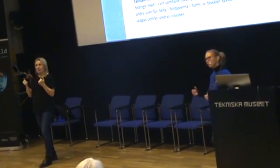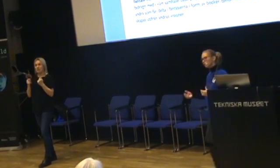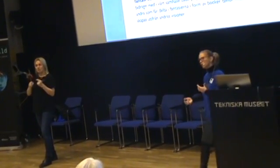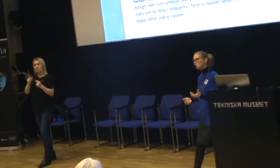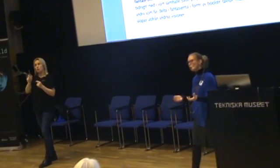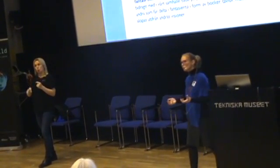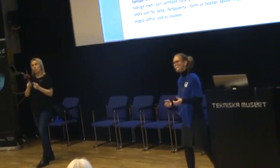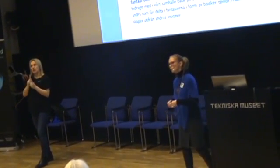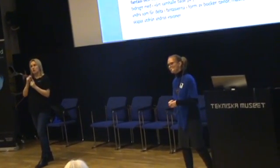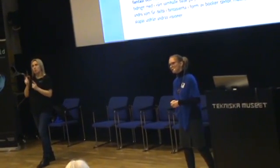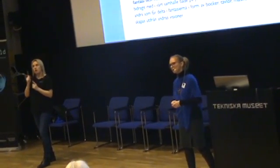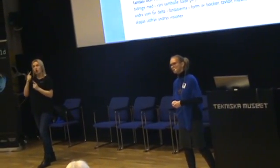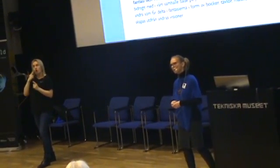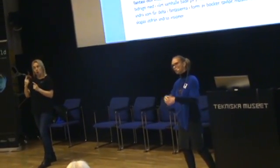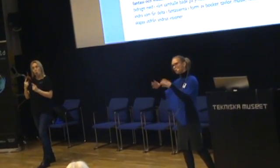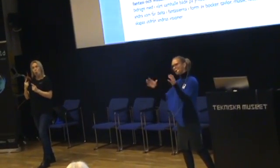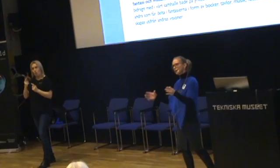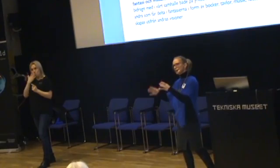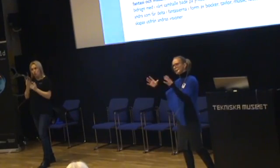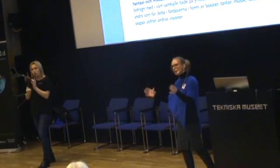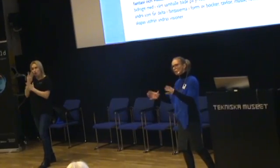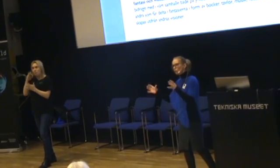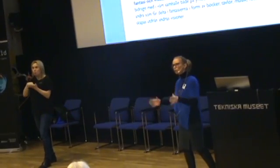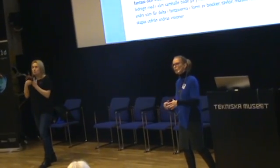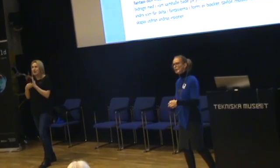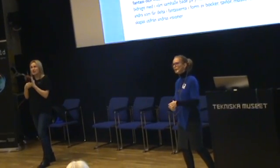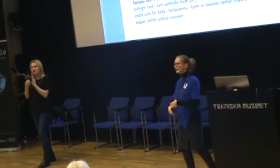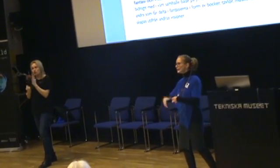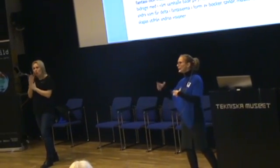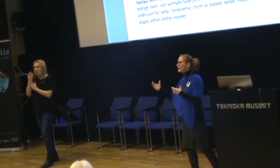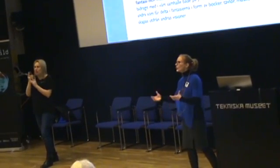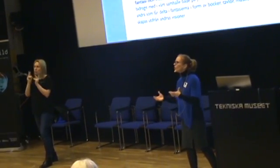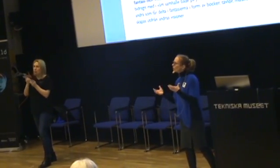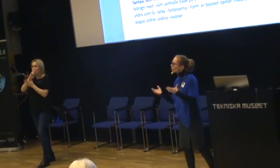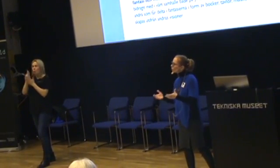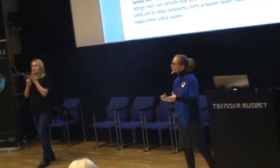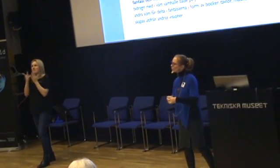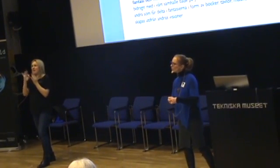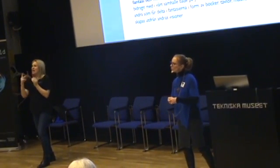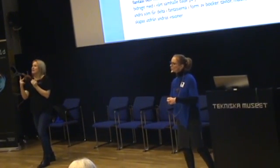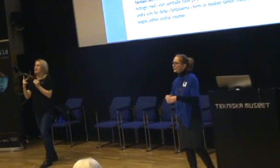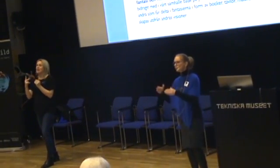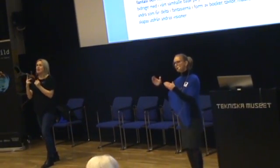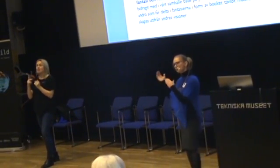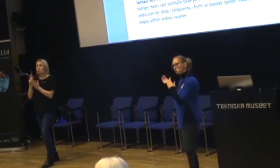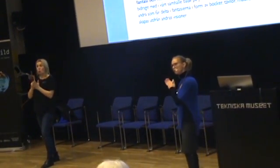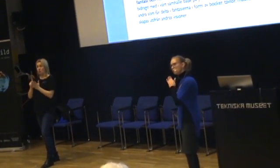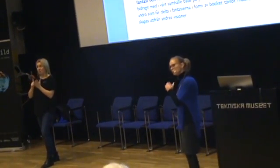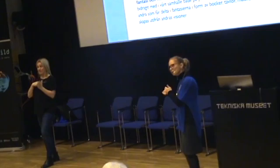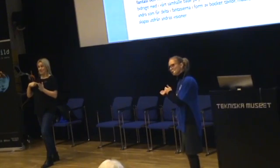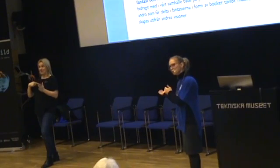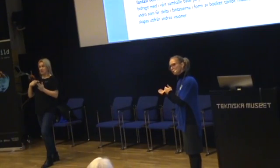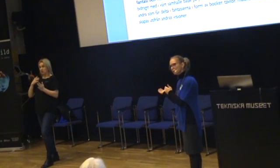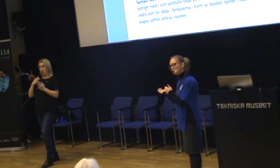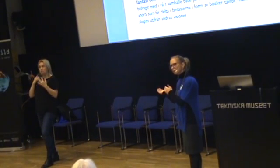det är bra att skapa projektet. Skapa de där konstverken. Därför att ofta så är det så att vi tycker att